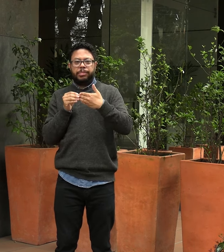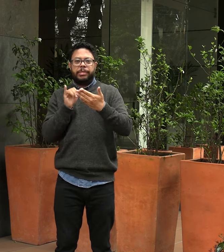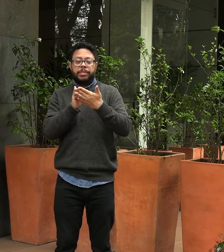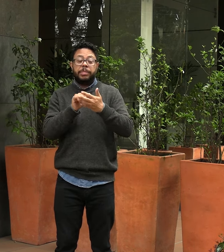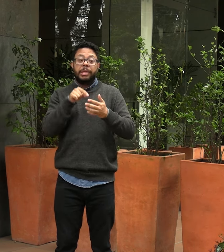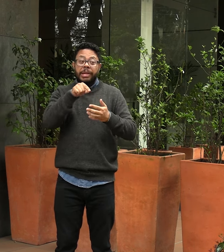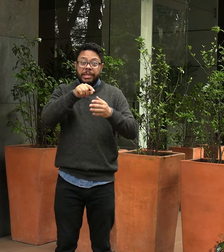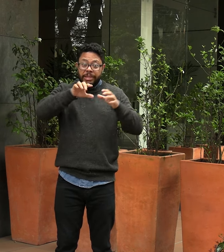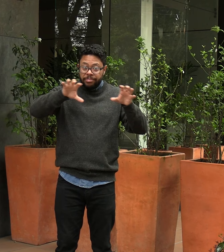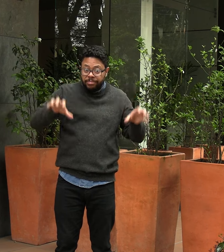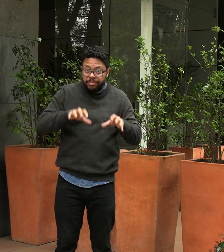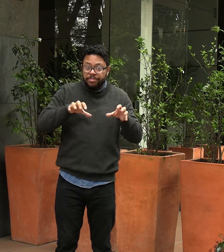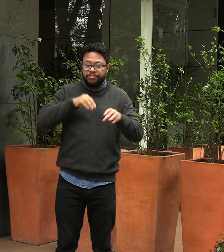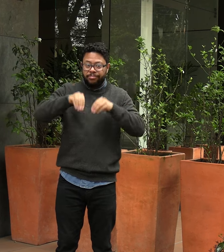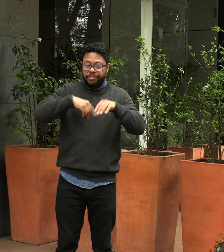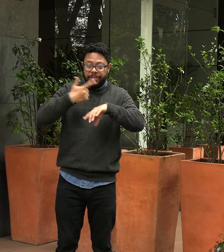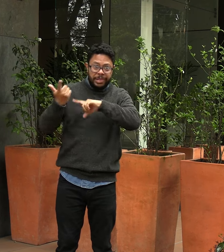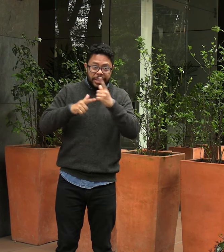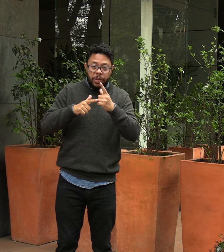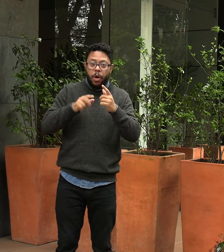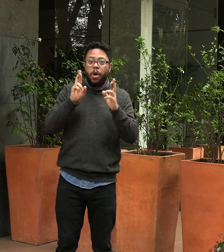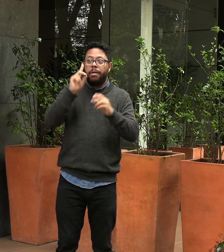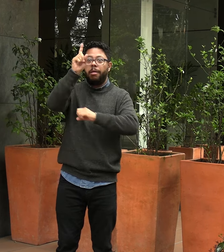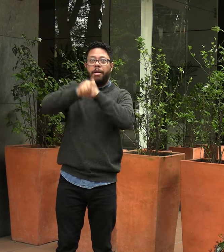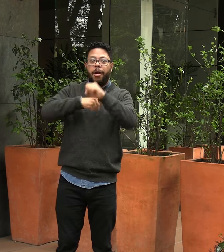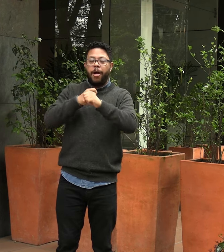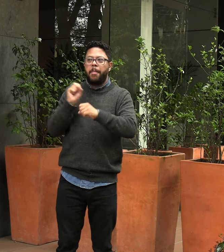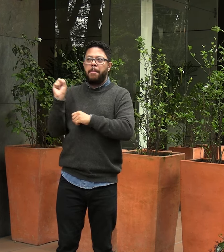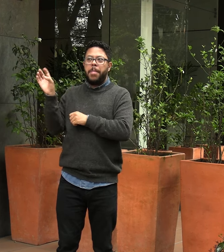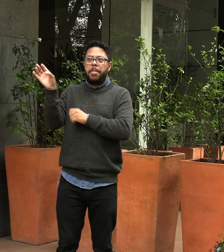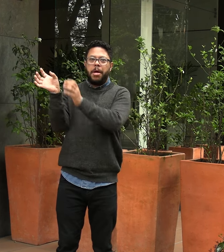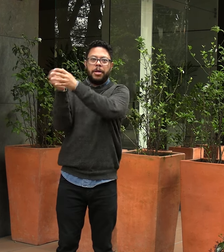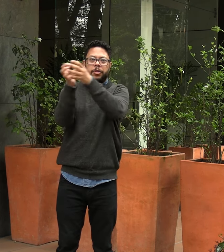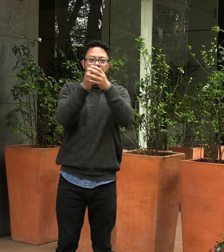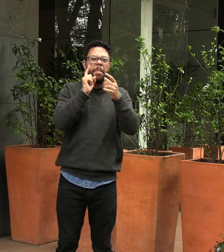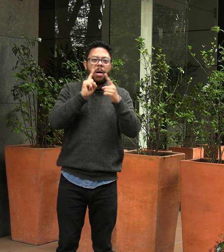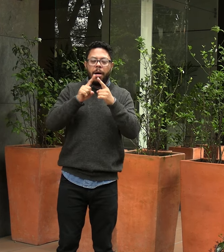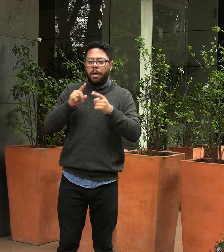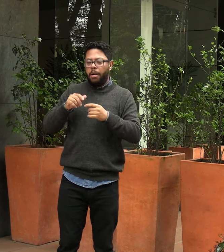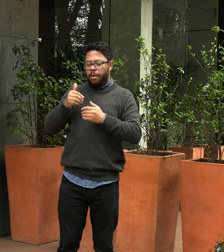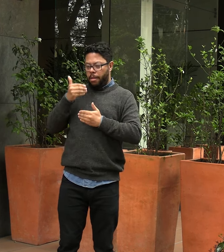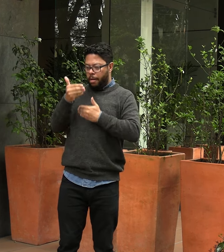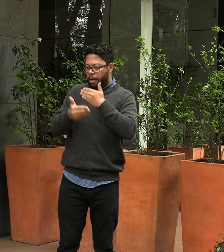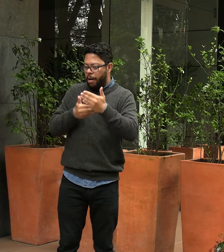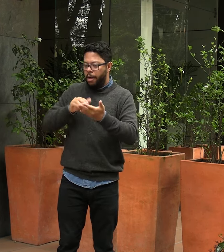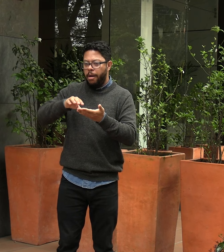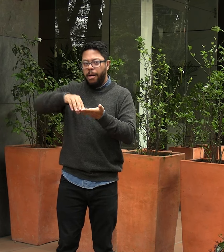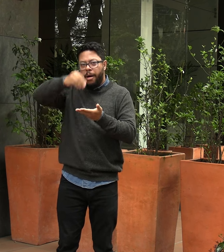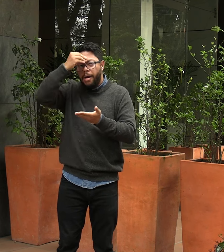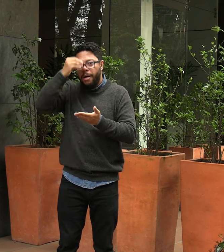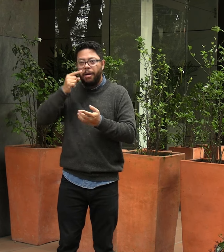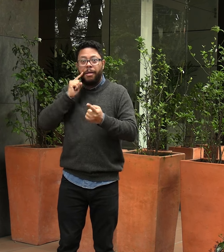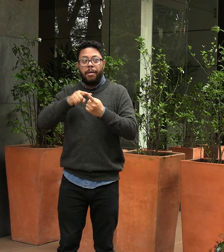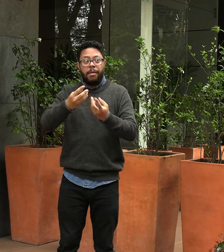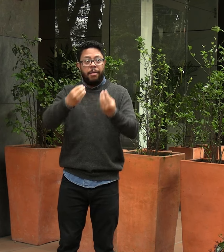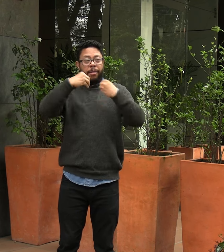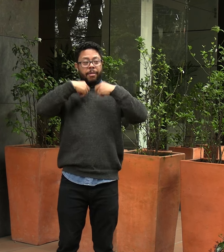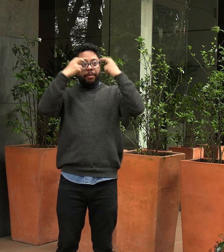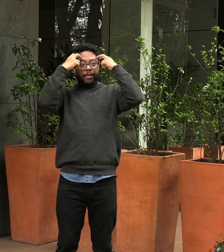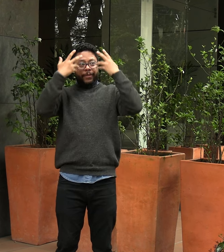mismo que da idea clara sobre el tema. Una vez listo este contenido, será enviado a